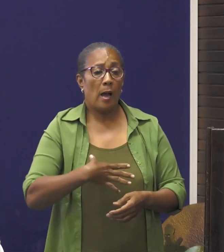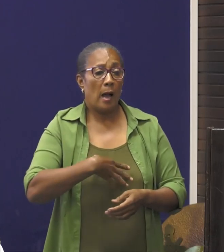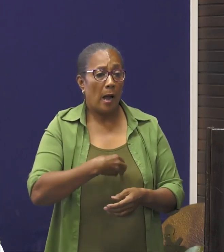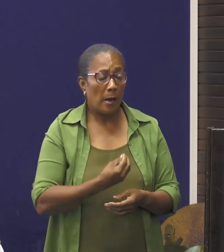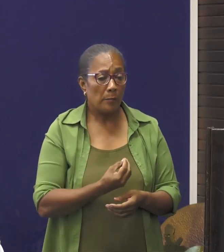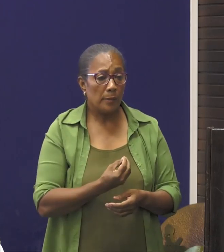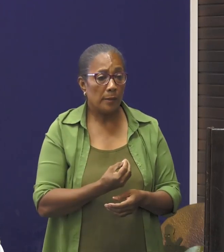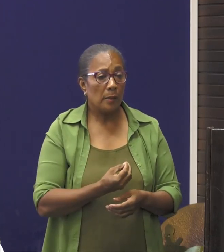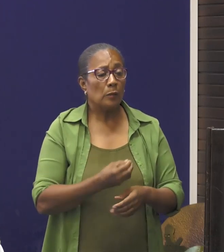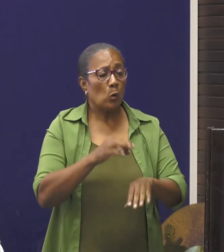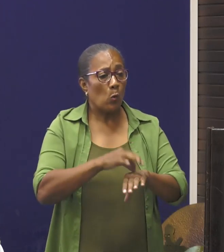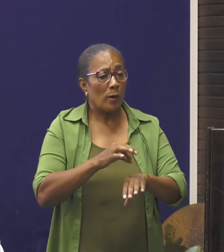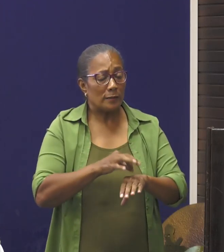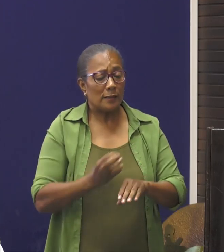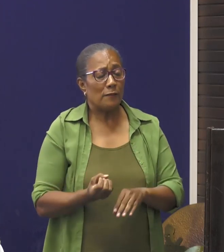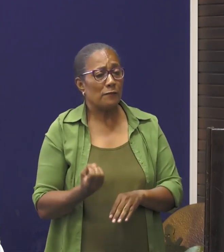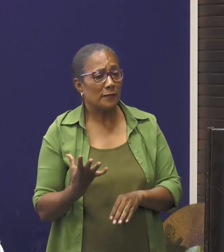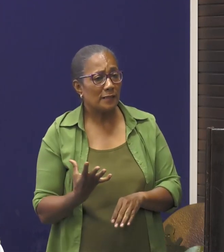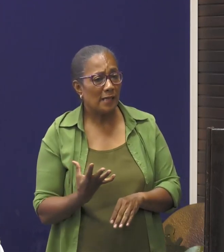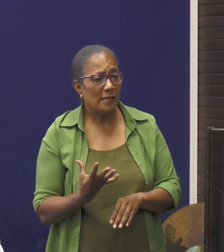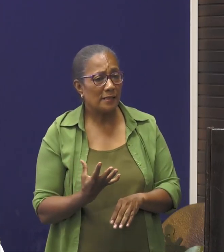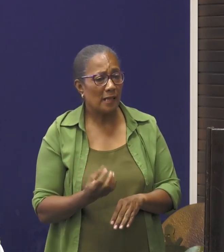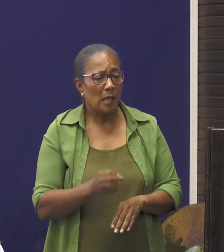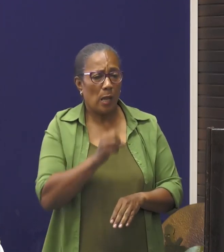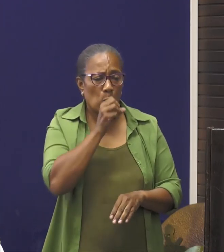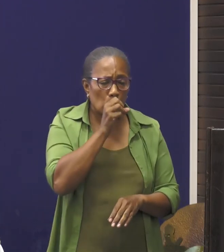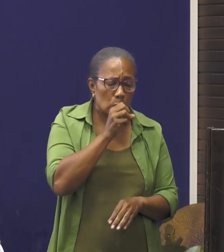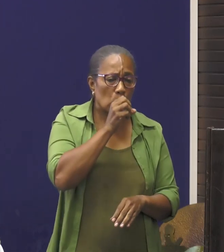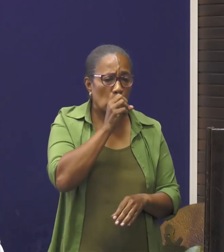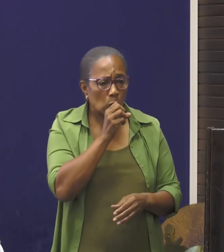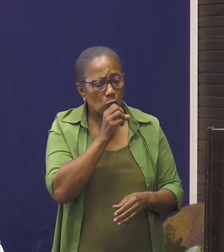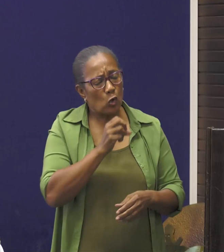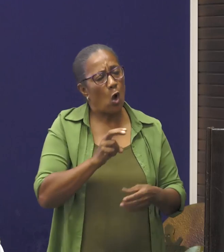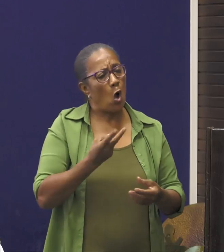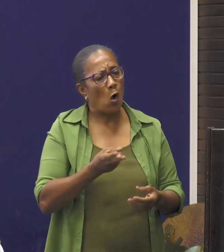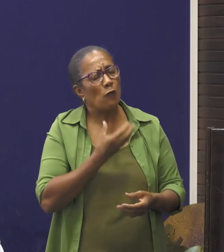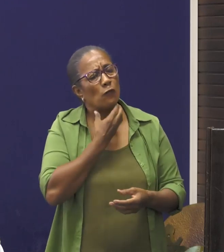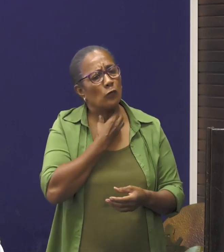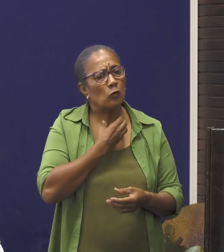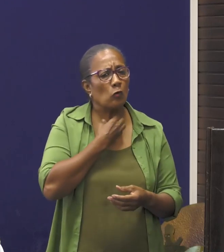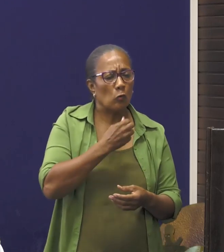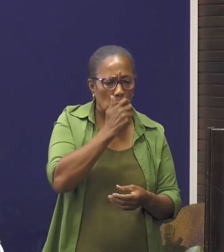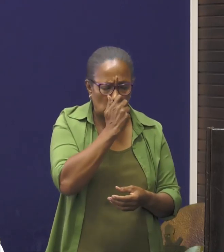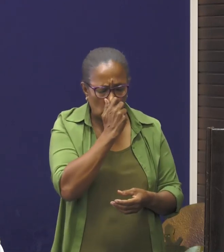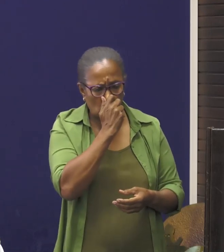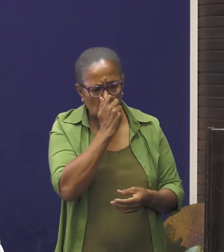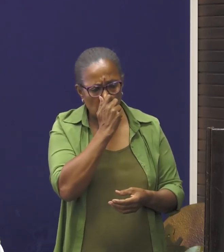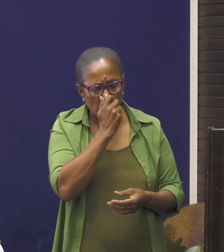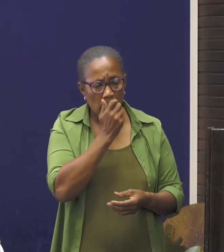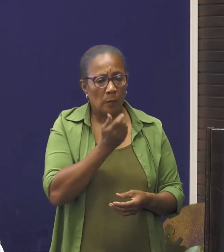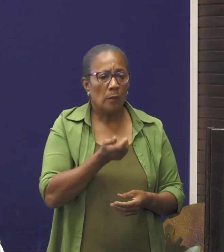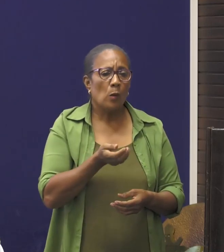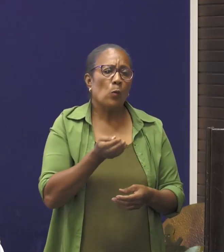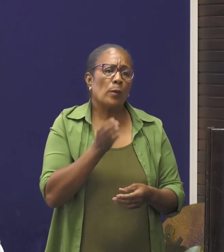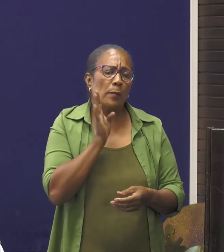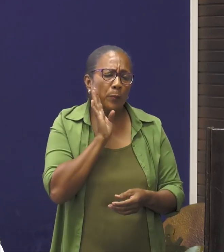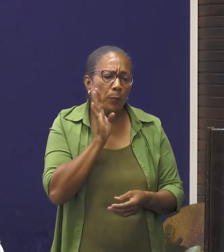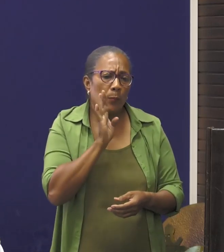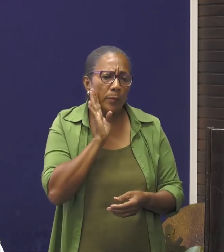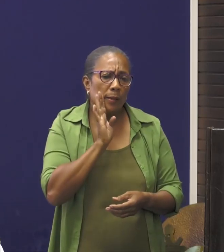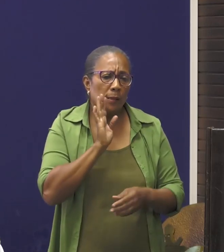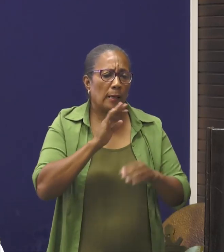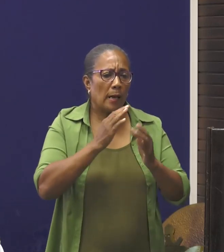wang siki verskijnselpe aai koso koso of abie voor Koto dan we begine aalaleen speki